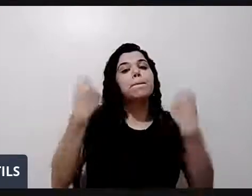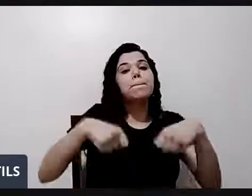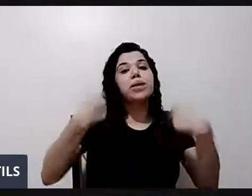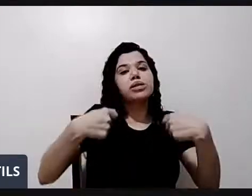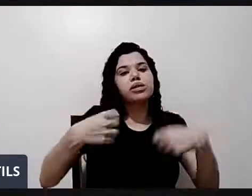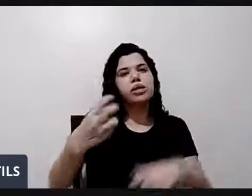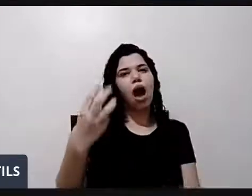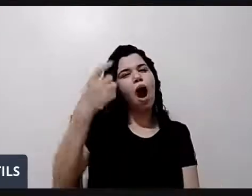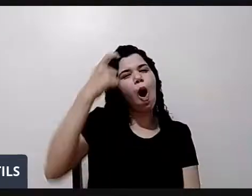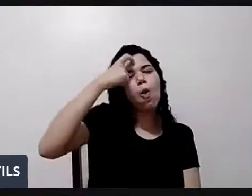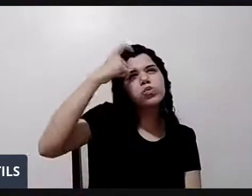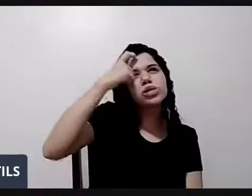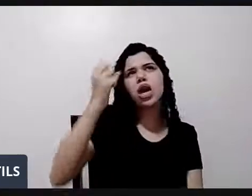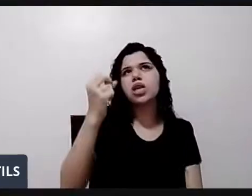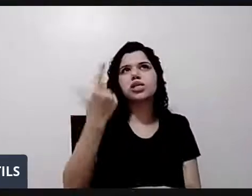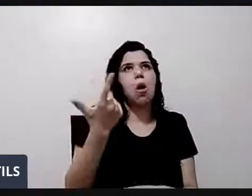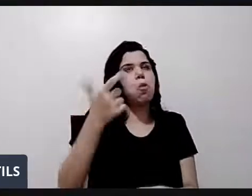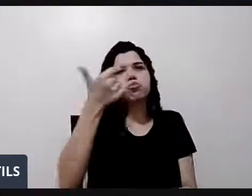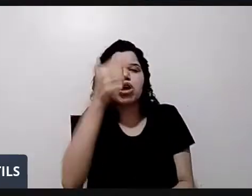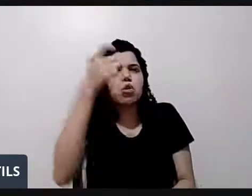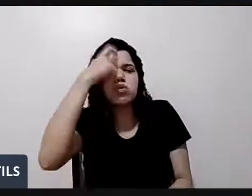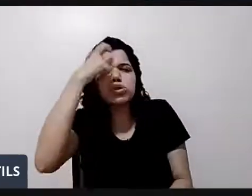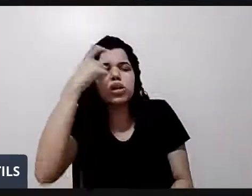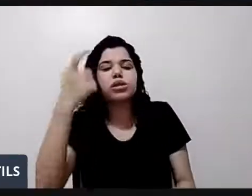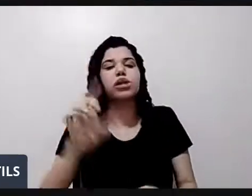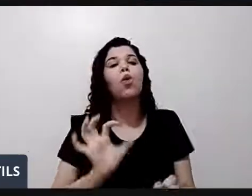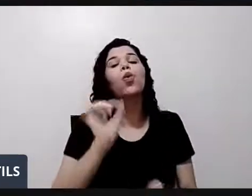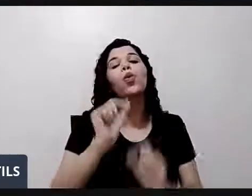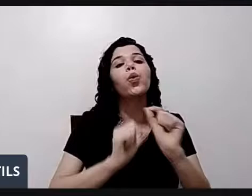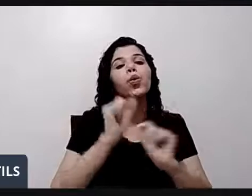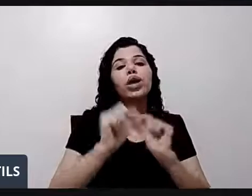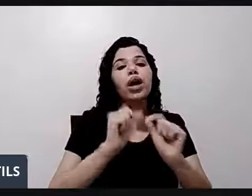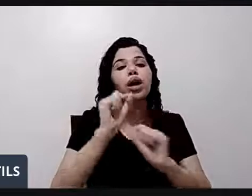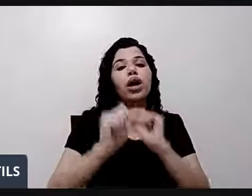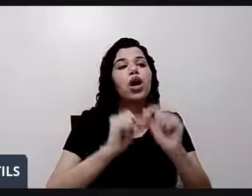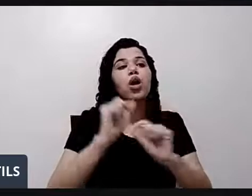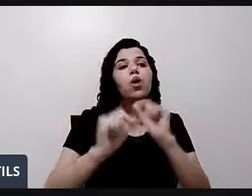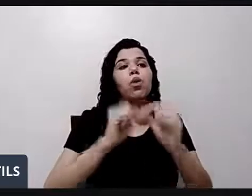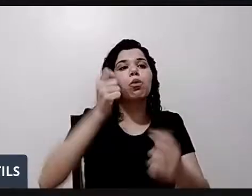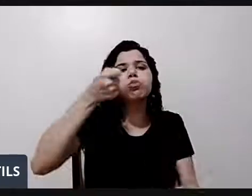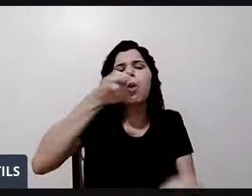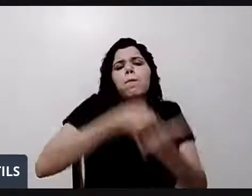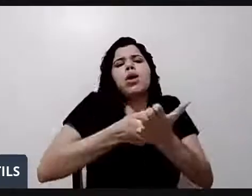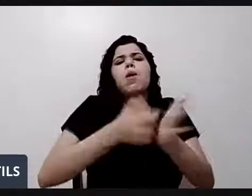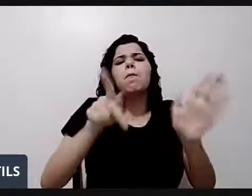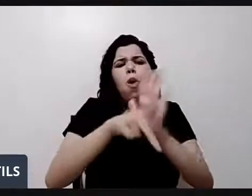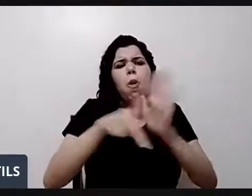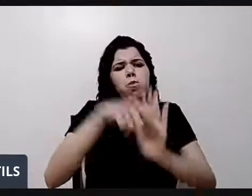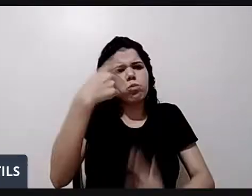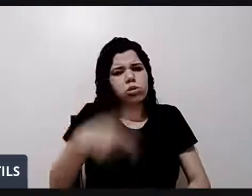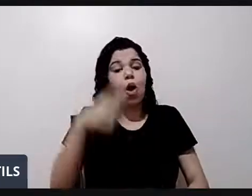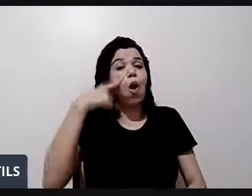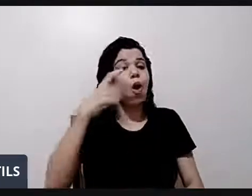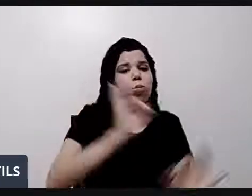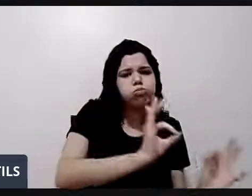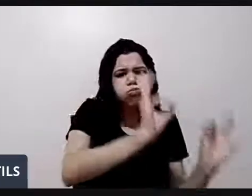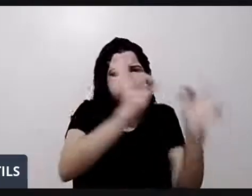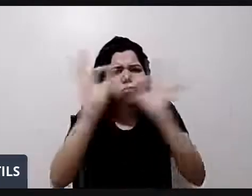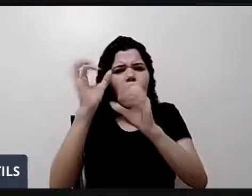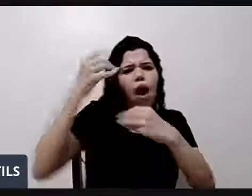inconscientemente, o compromisso com ela. Então, por exemplo, esse vídeo, essa live, você pode,